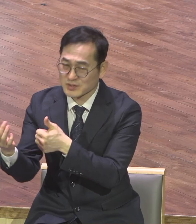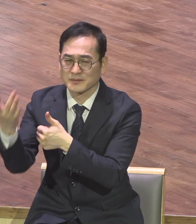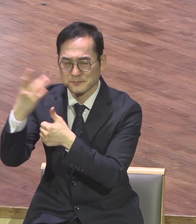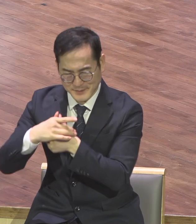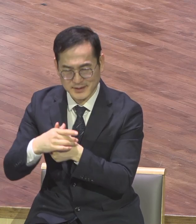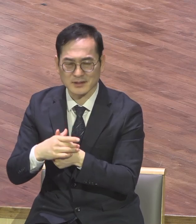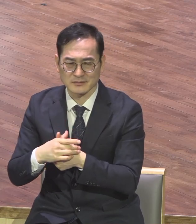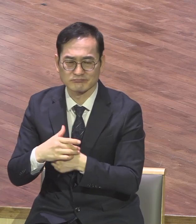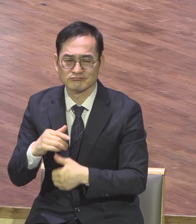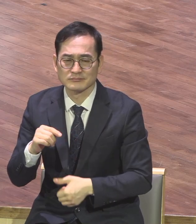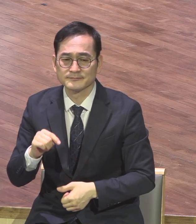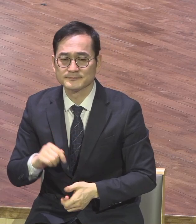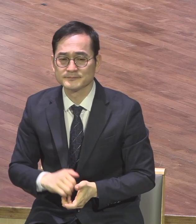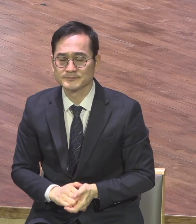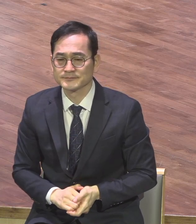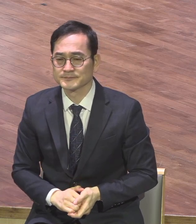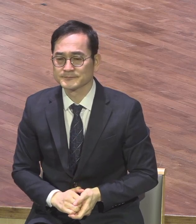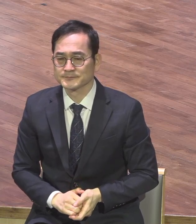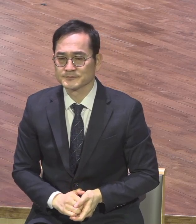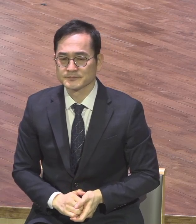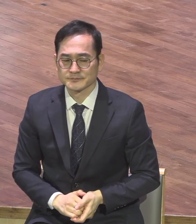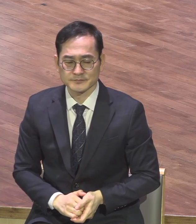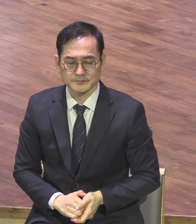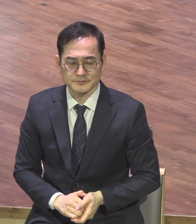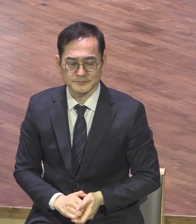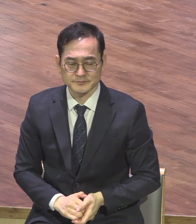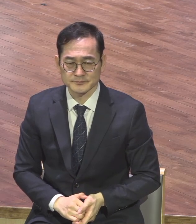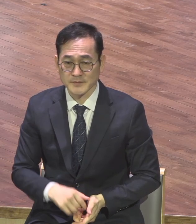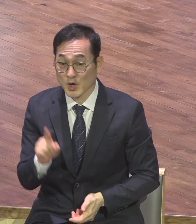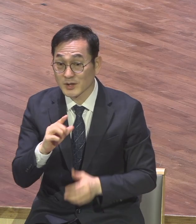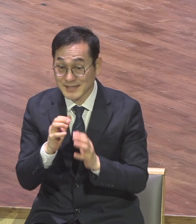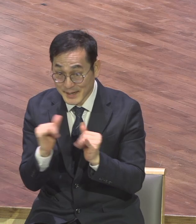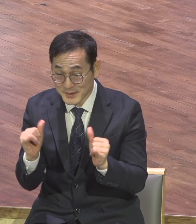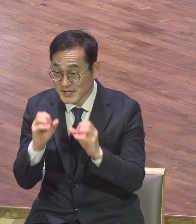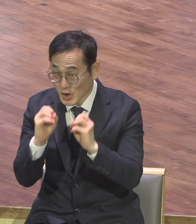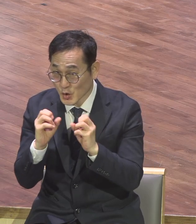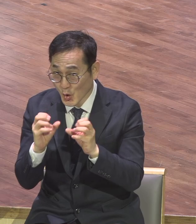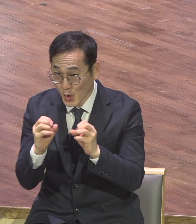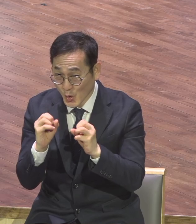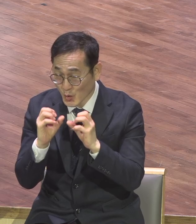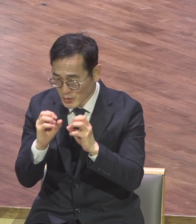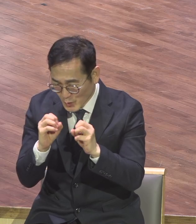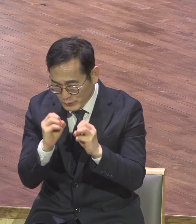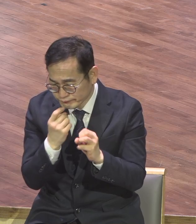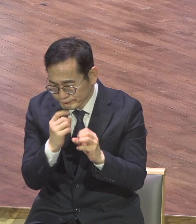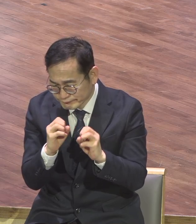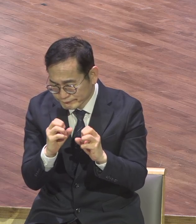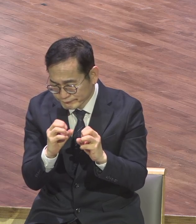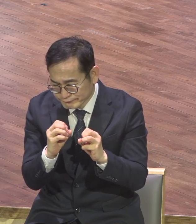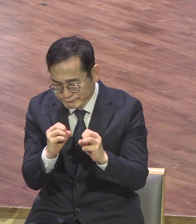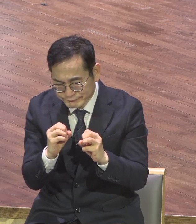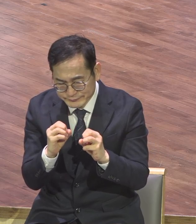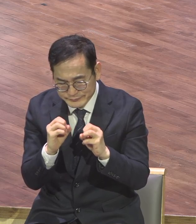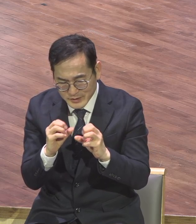나를 부르셨다 어느 분이 전도해서 마누라가 전도해서 친구가 전도해서 온 것